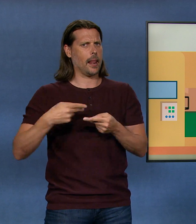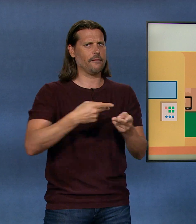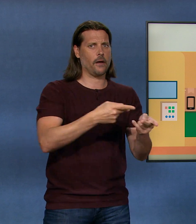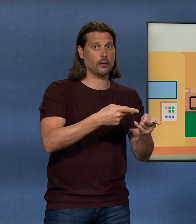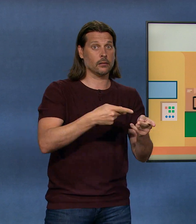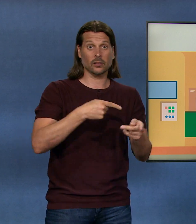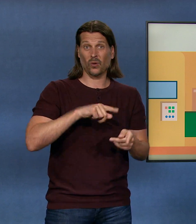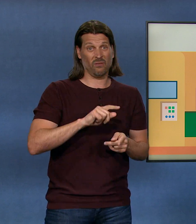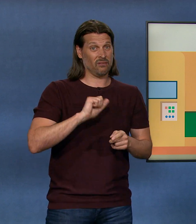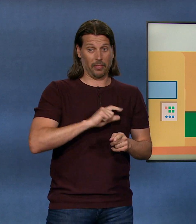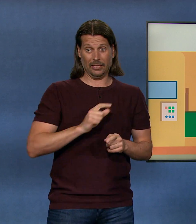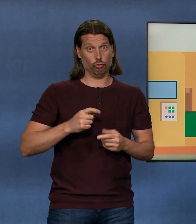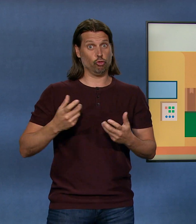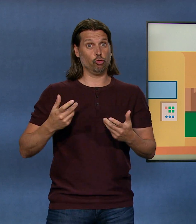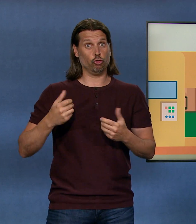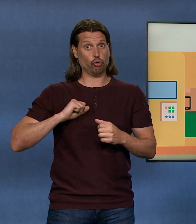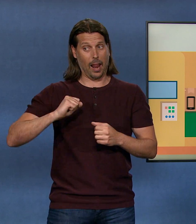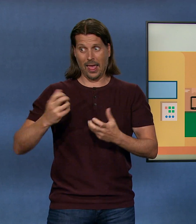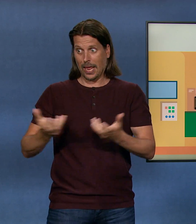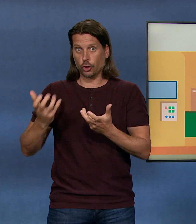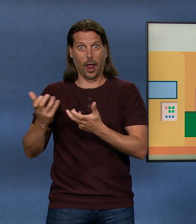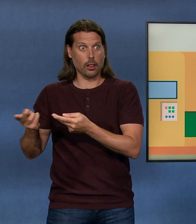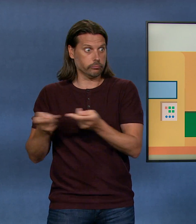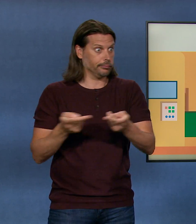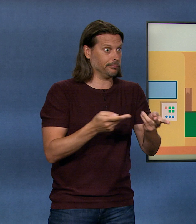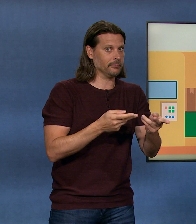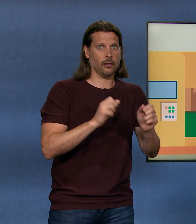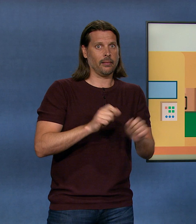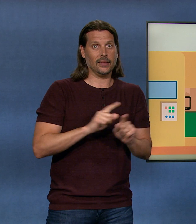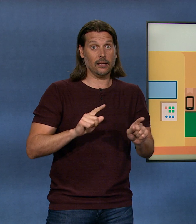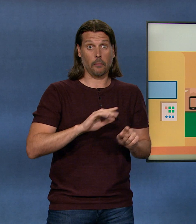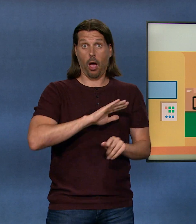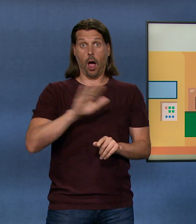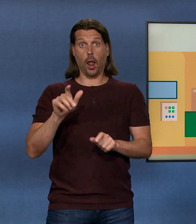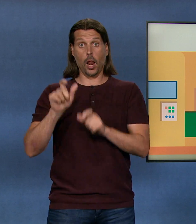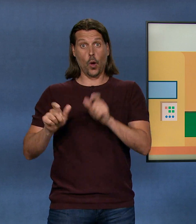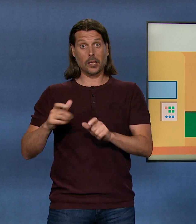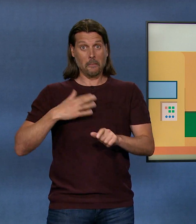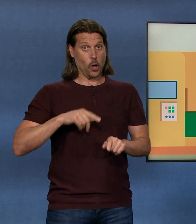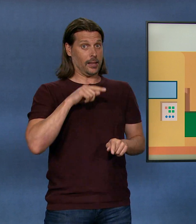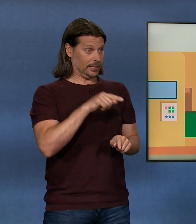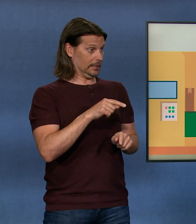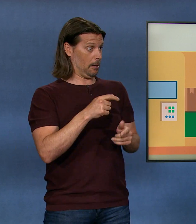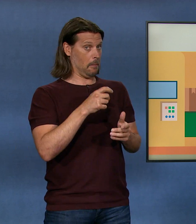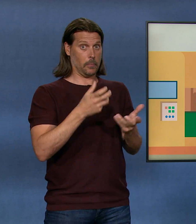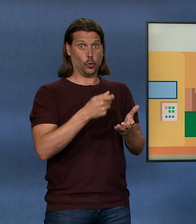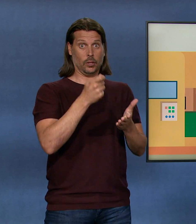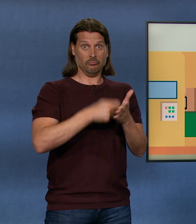nicht schnell genug genügend Produkte herstellen. Und wenn es von einem Produkt zu wenig hat, aber viele Leute es